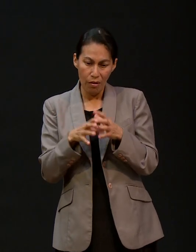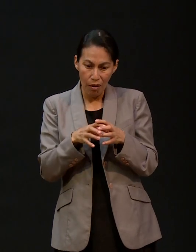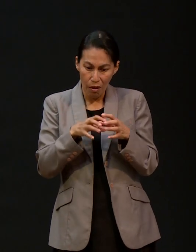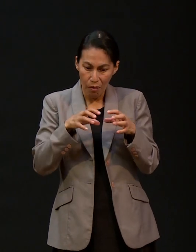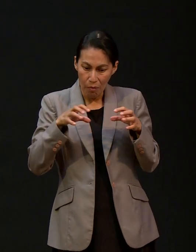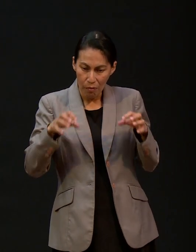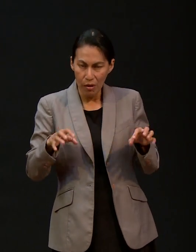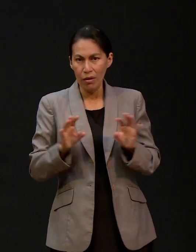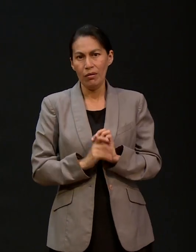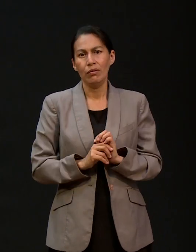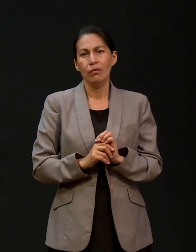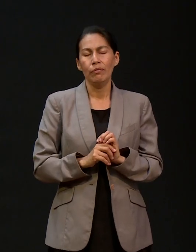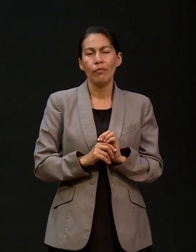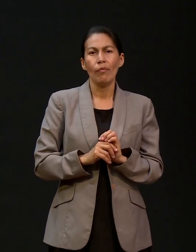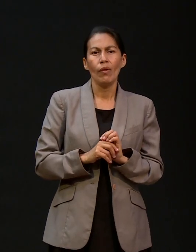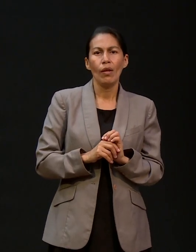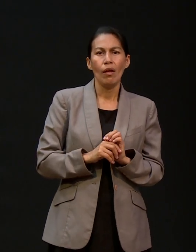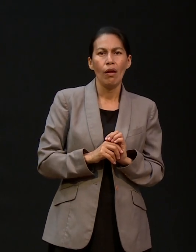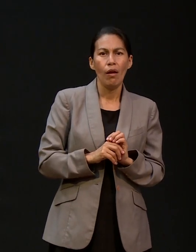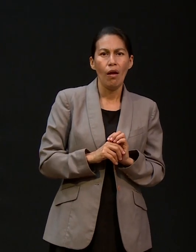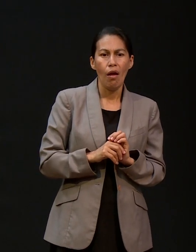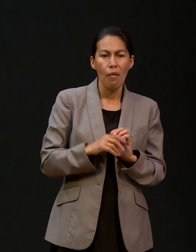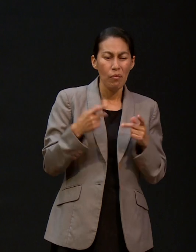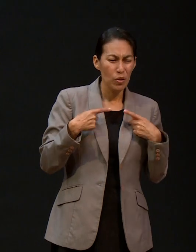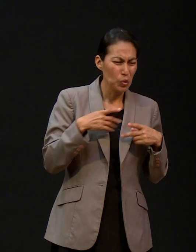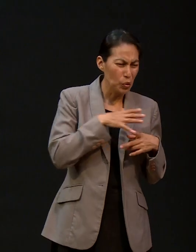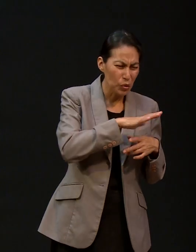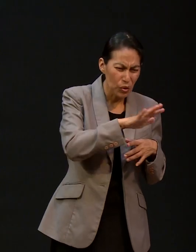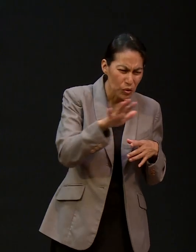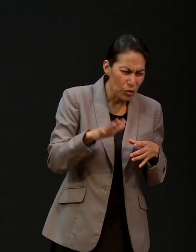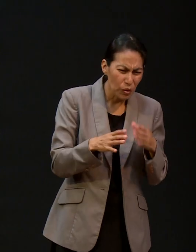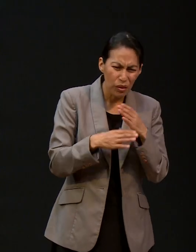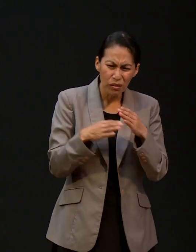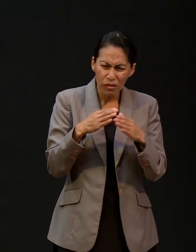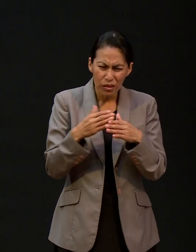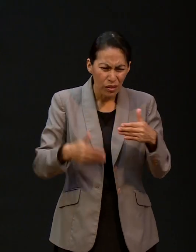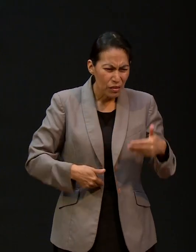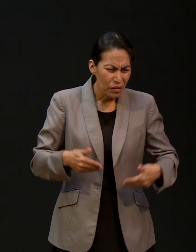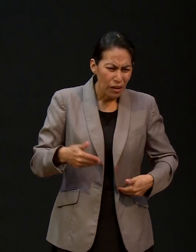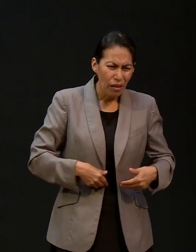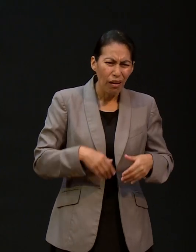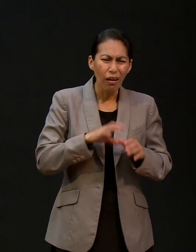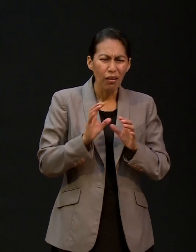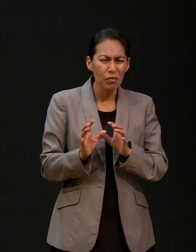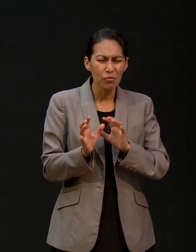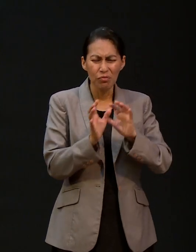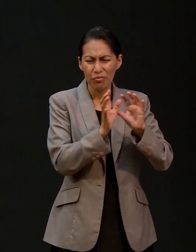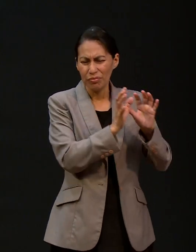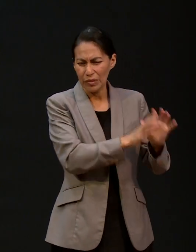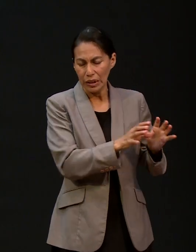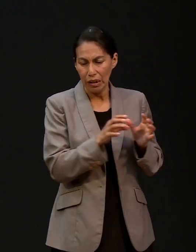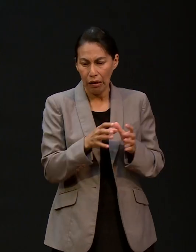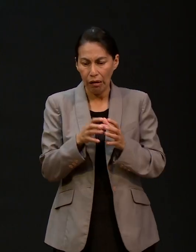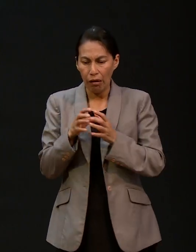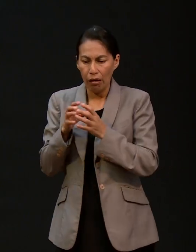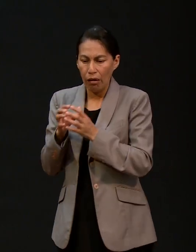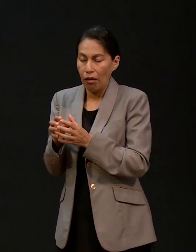Jesús. O en pensamiento, ¿verdad?, a veces no hay ni siquiera, a veces hasta ni siquiera por medio del